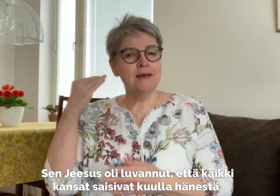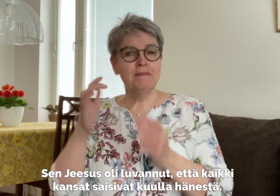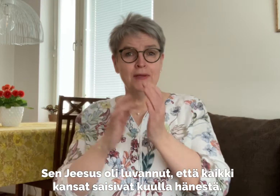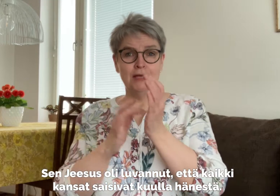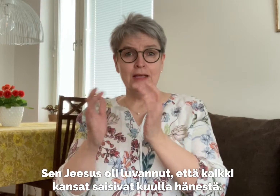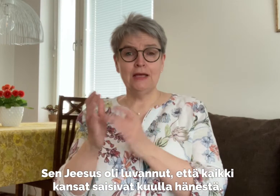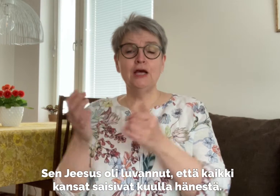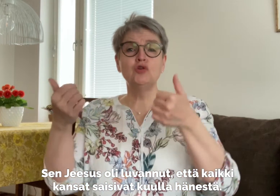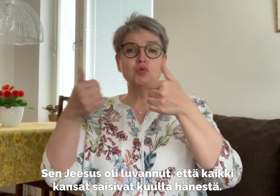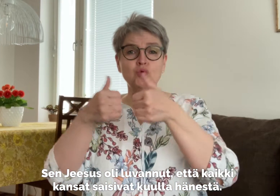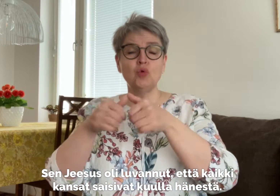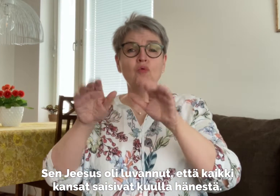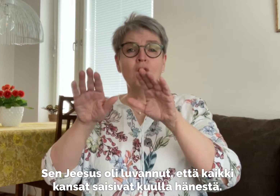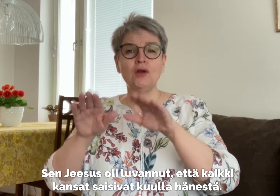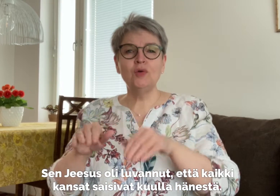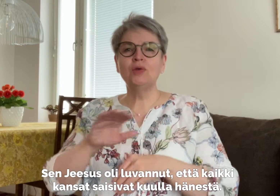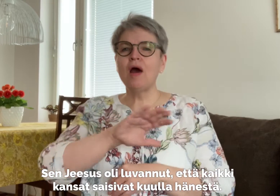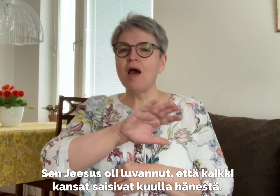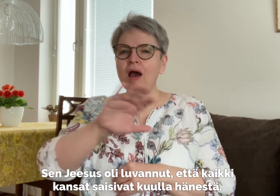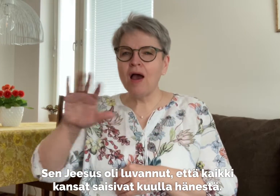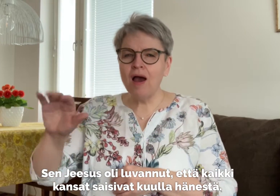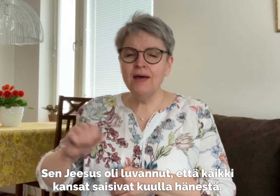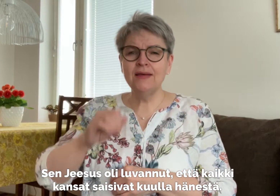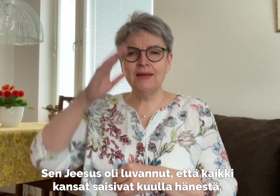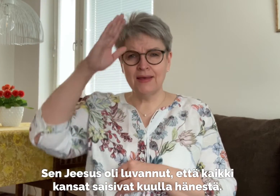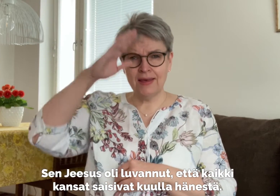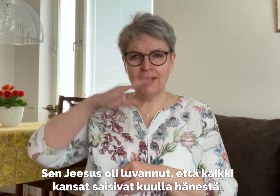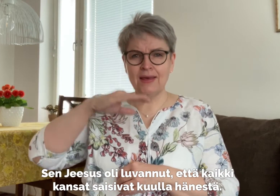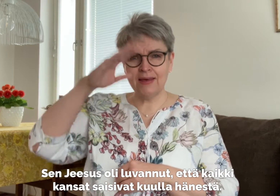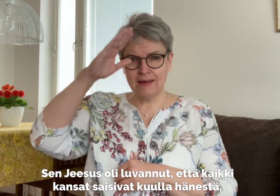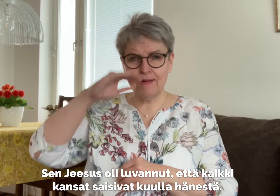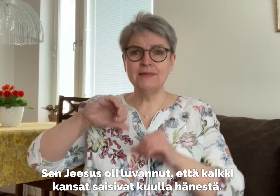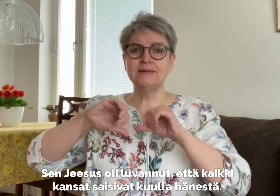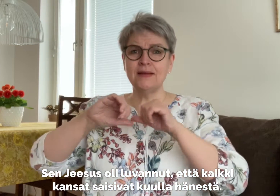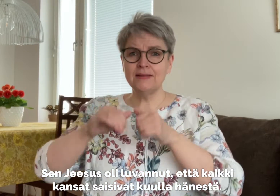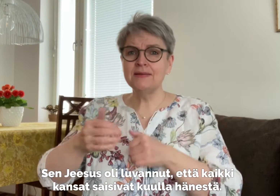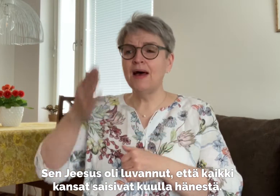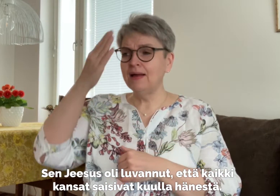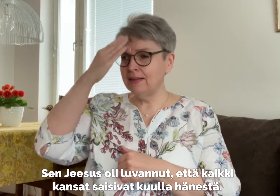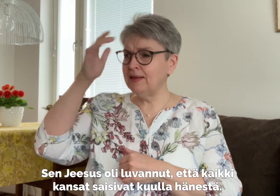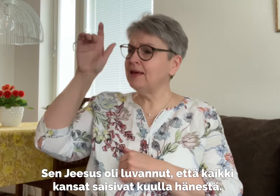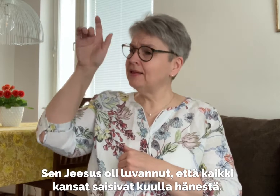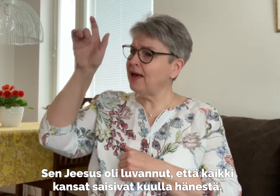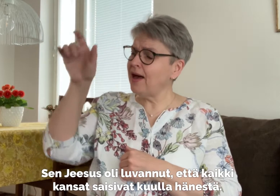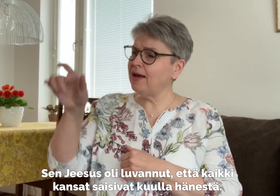Sen Jeesus oli luvannut, että kaikki kansat saisivat kuulla hänestä.